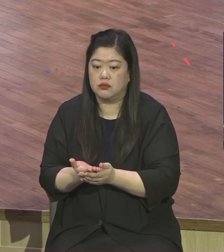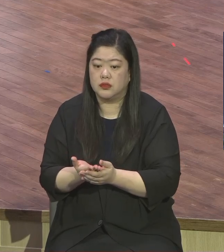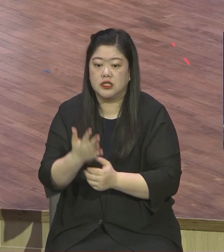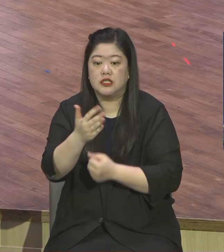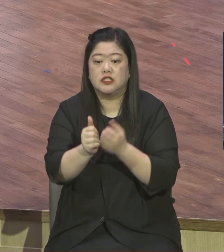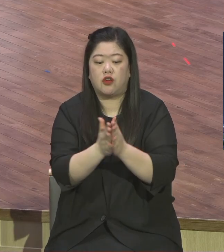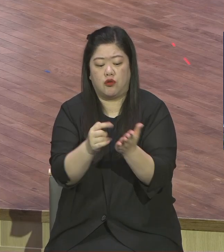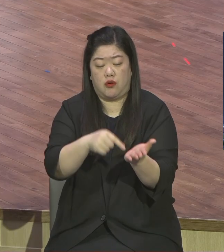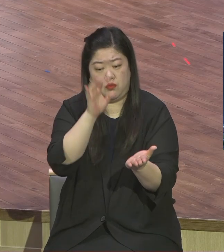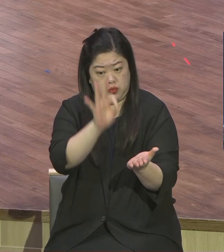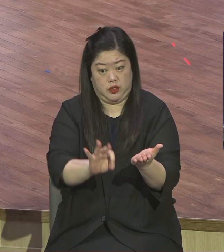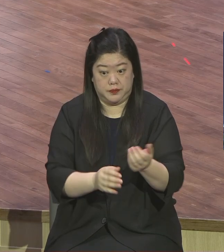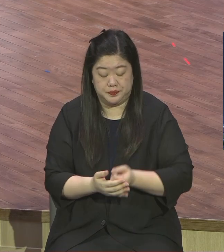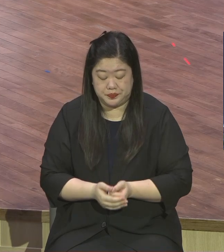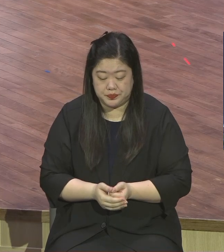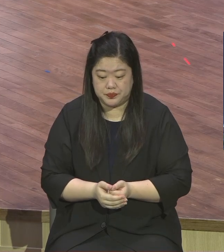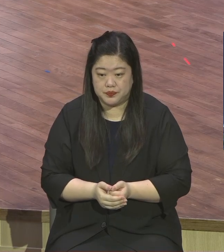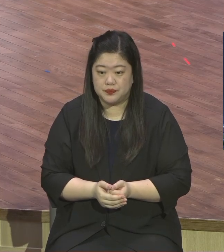대단한 여자들 예수님의 조상들